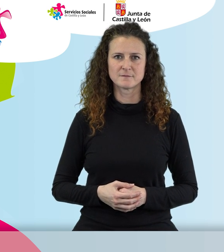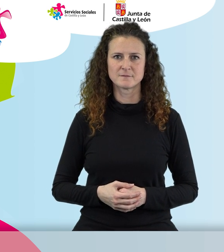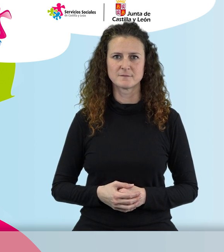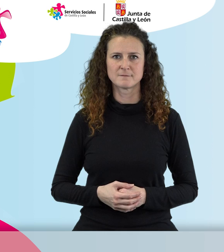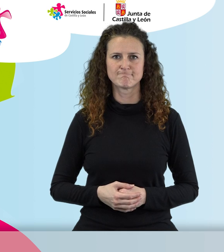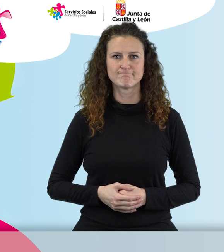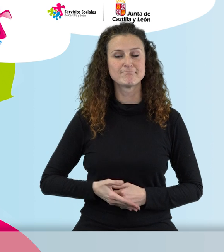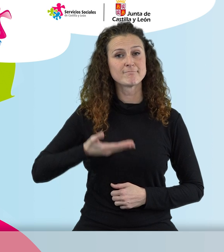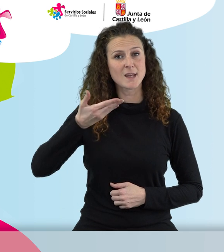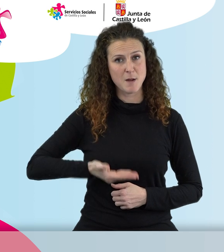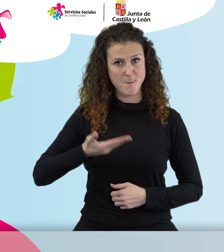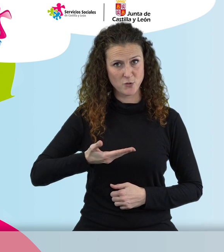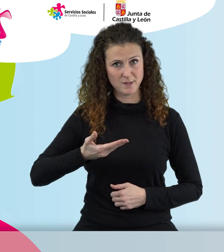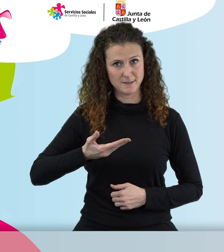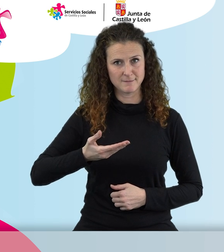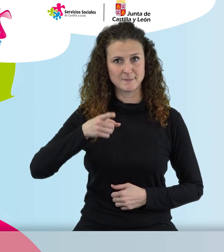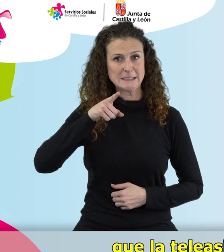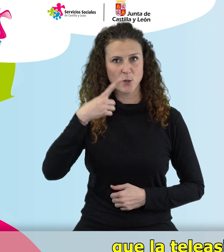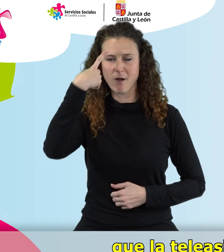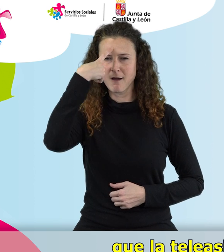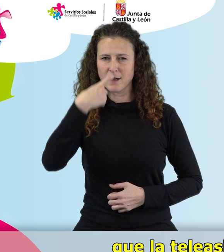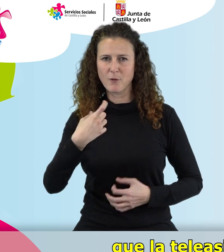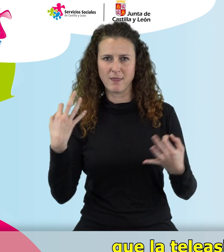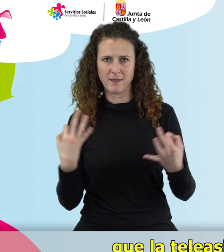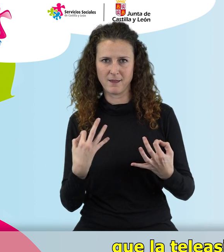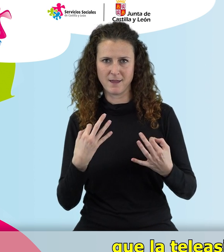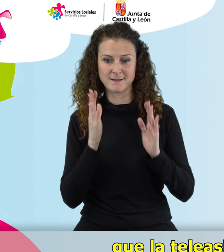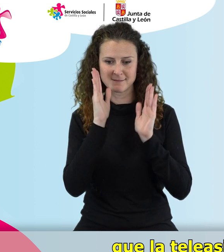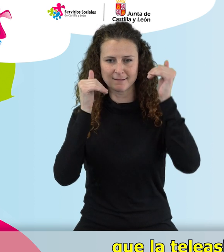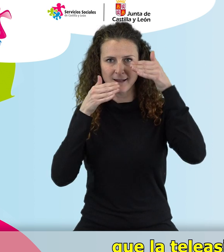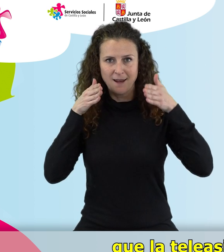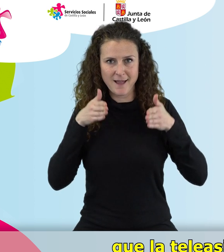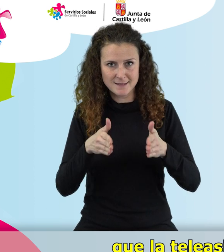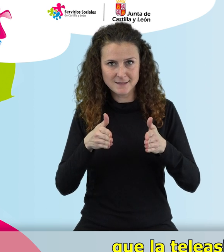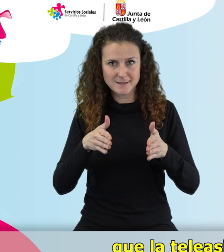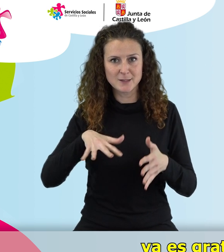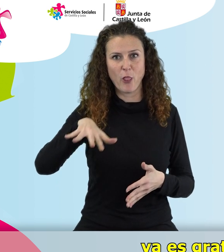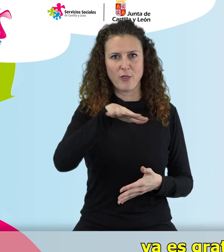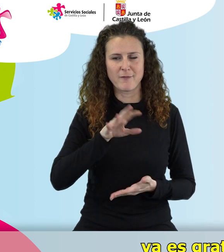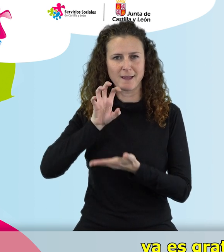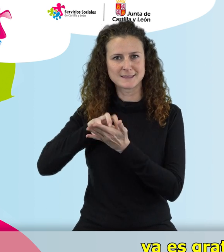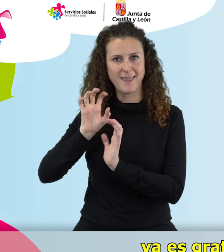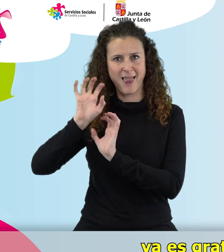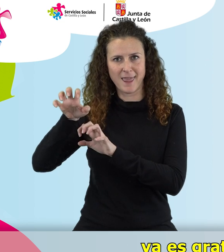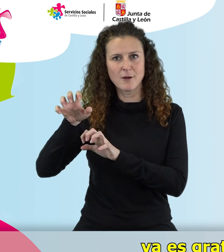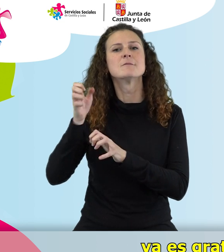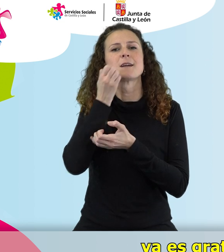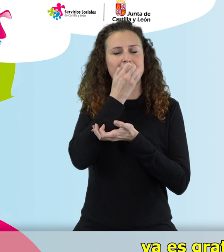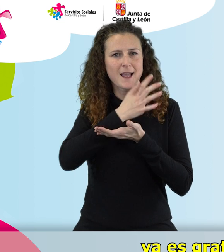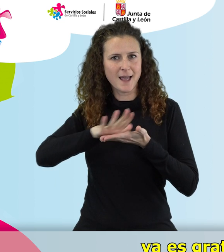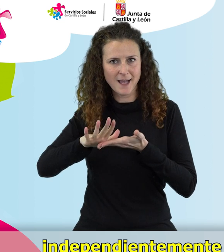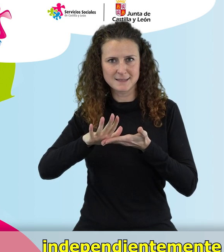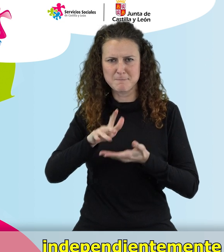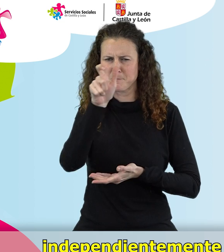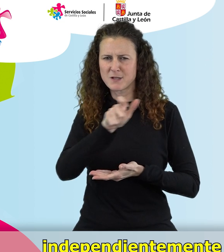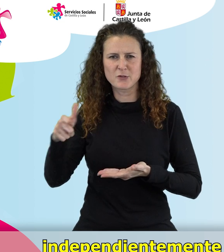Es importante que recuerdes que la teleasistencia en Castilla y León ya es gratuita para todas las